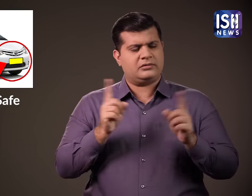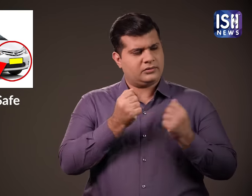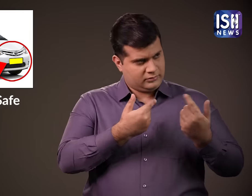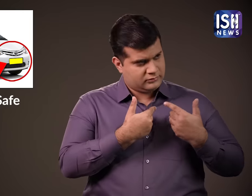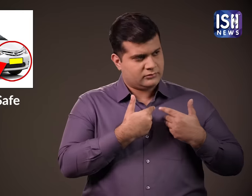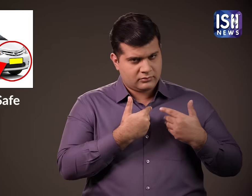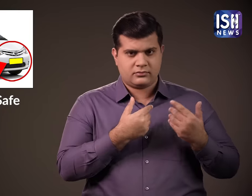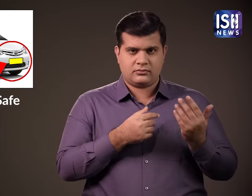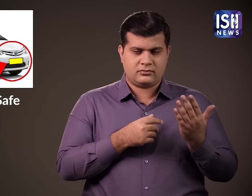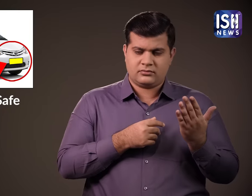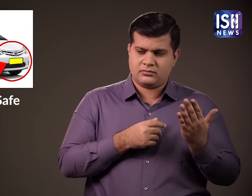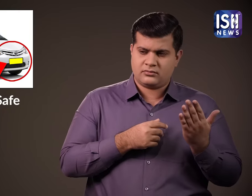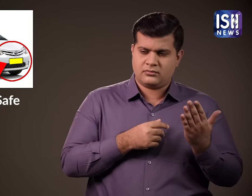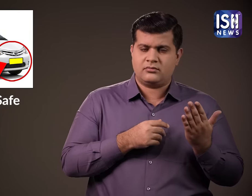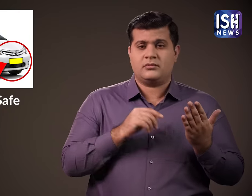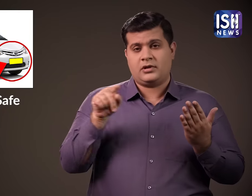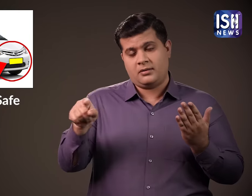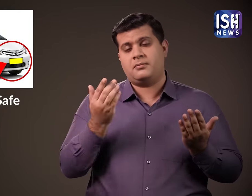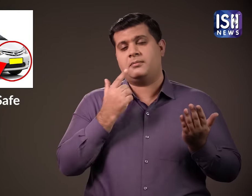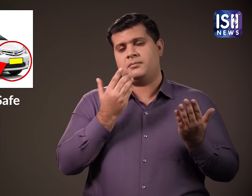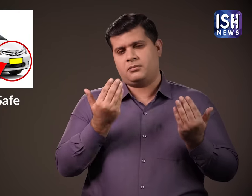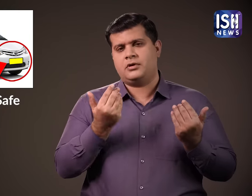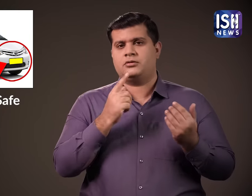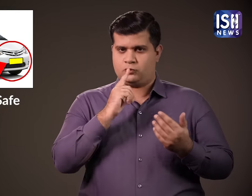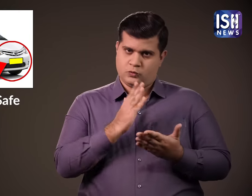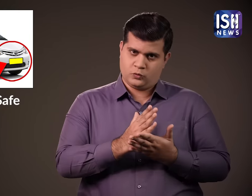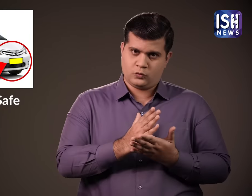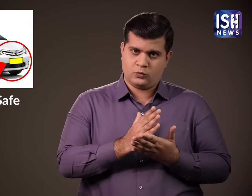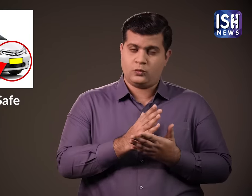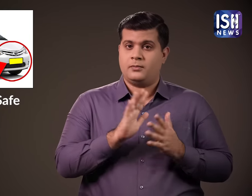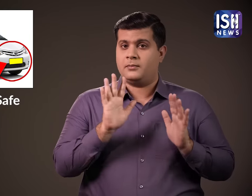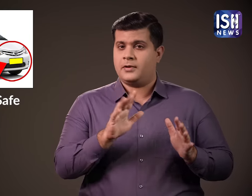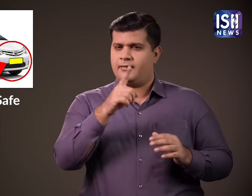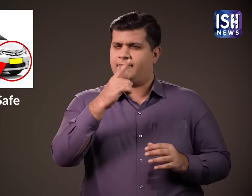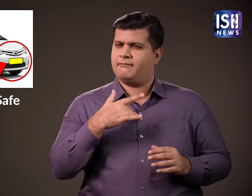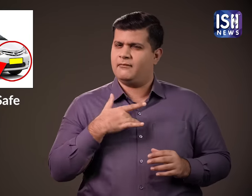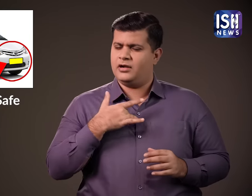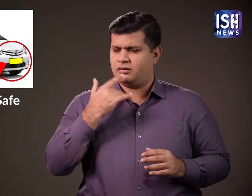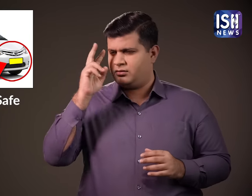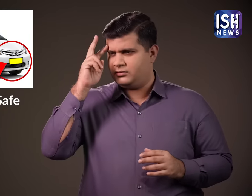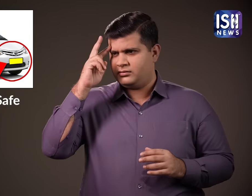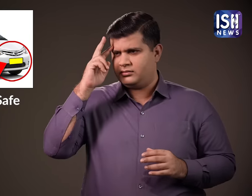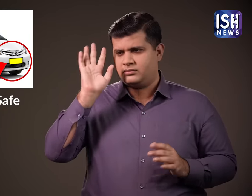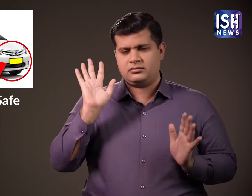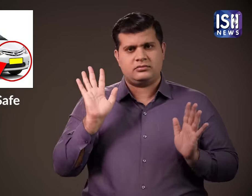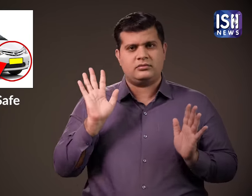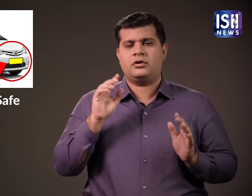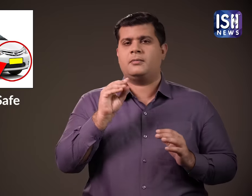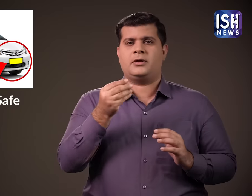मरमत के लिए गई है और दूसरी कार भी उसकी है, हालाकि यह सच हो सकता है उस कैप में यात्रा न करके दूसरी बुक